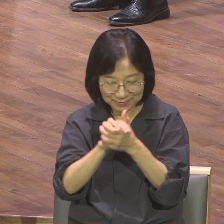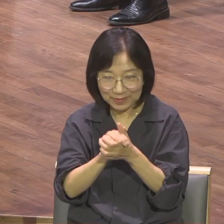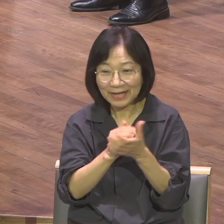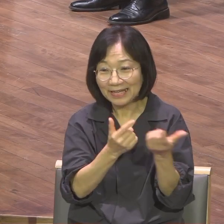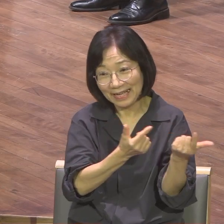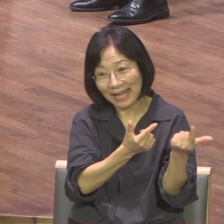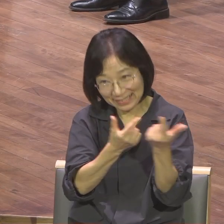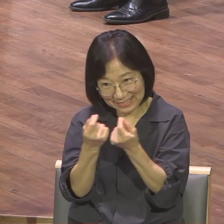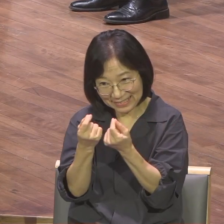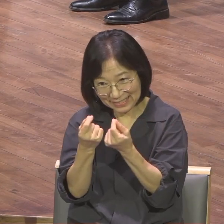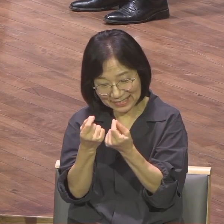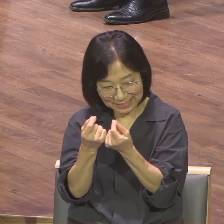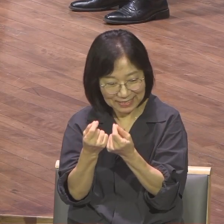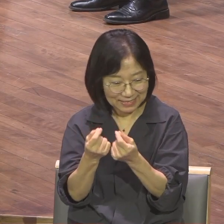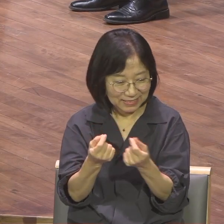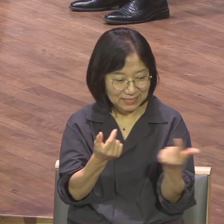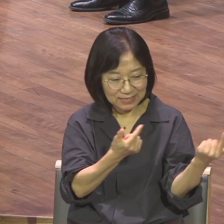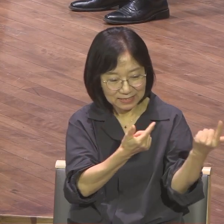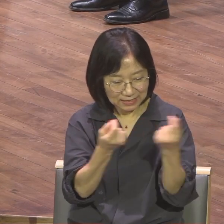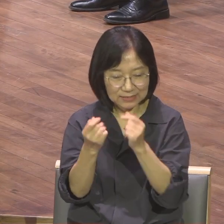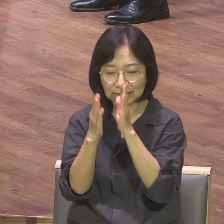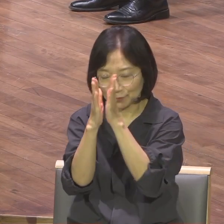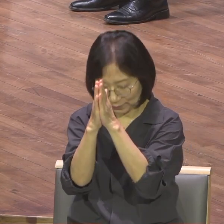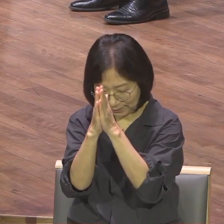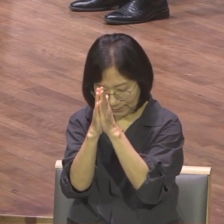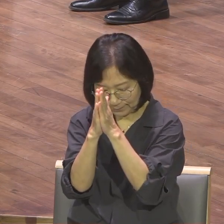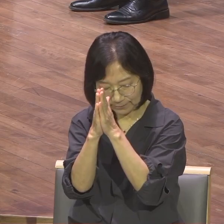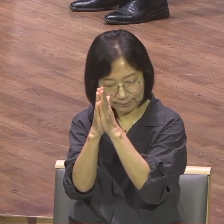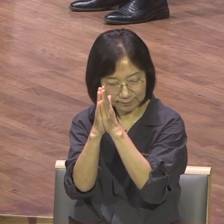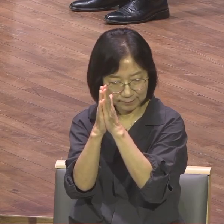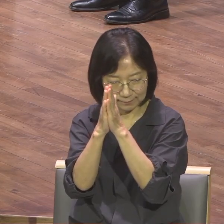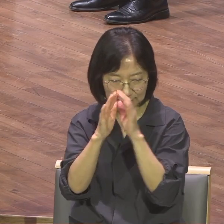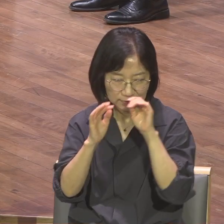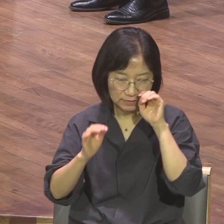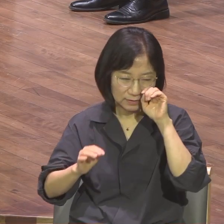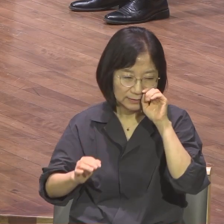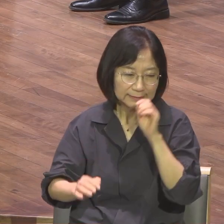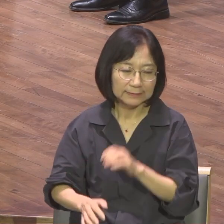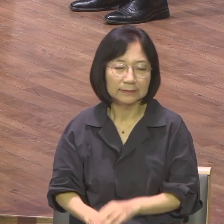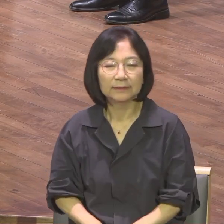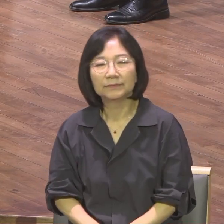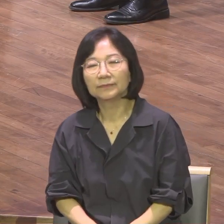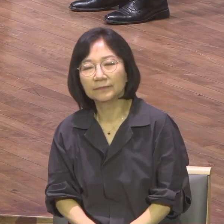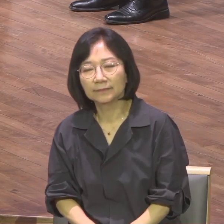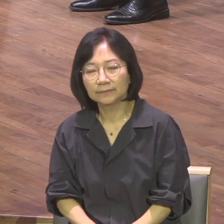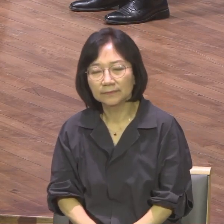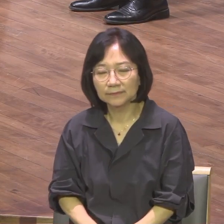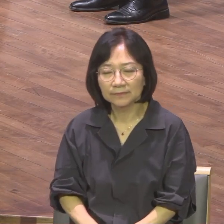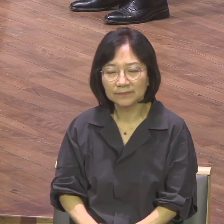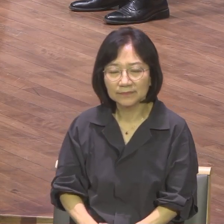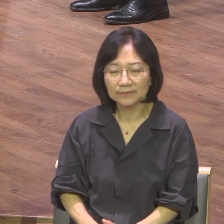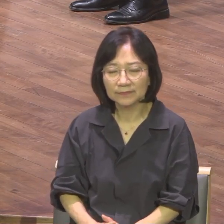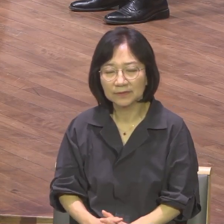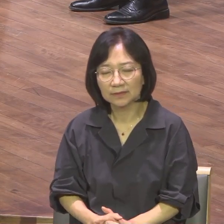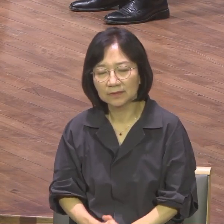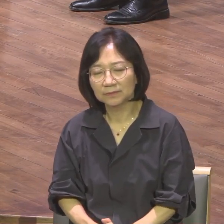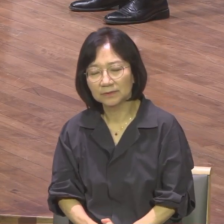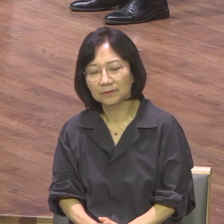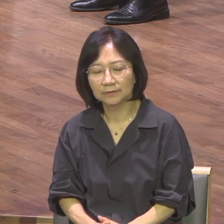중복 기도로 함께 기도하도록 하겠습니다 사랑의 신사는 마법이 이번 제 27차 세계 랩몬트 대회를 통하여